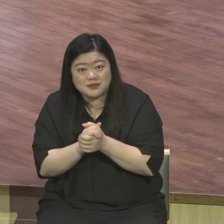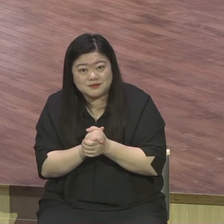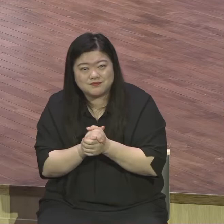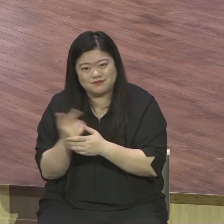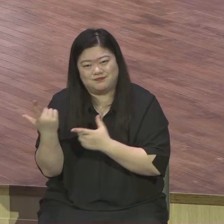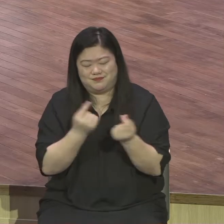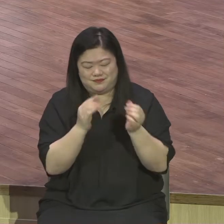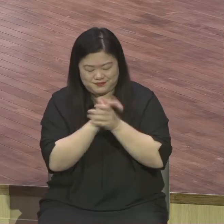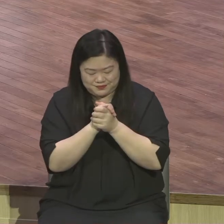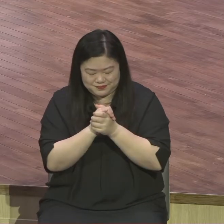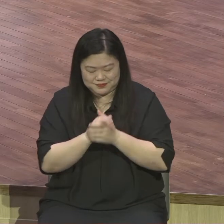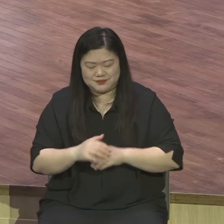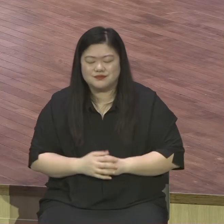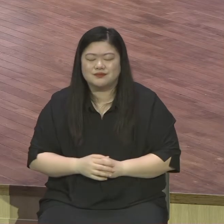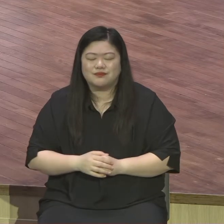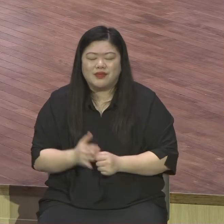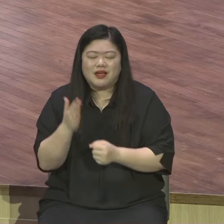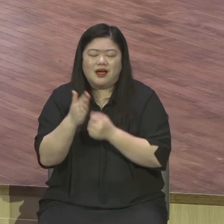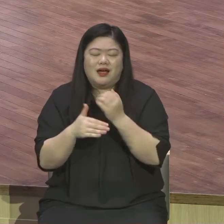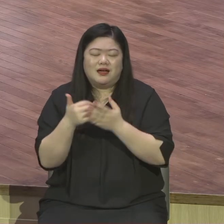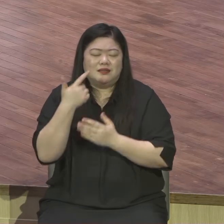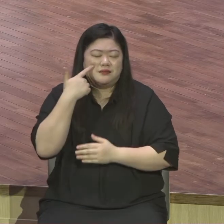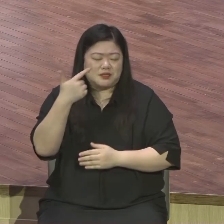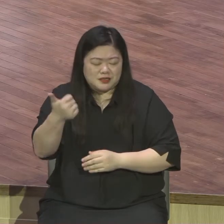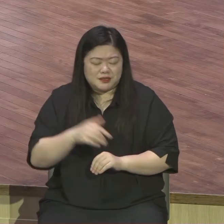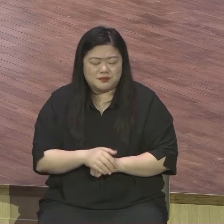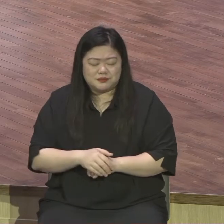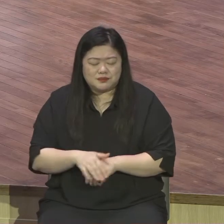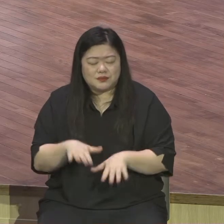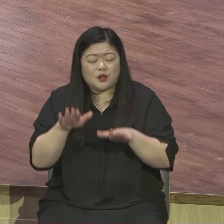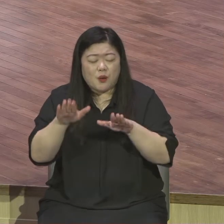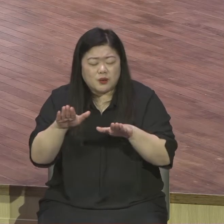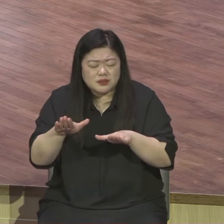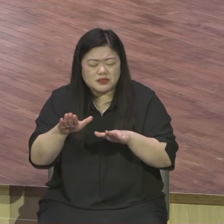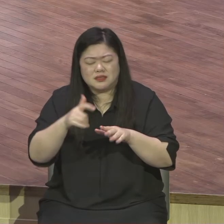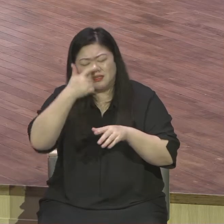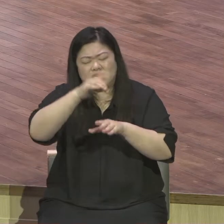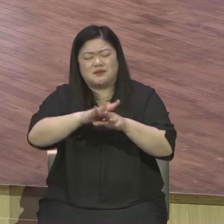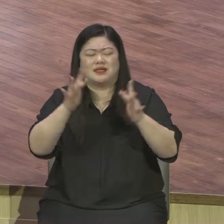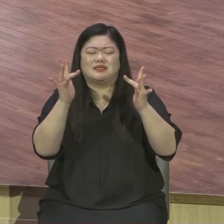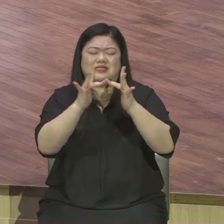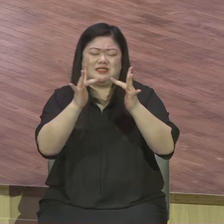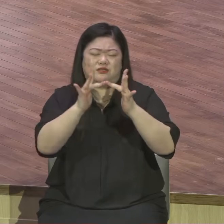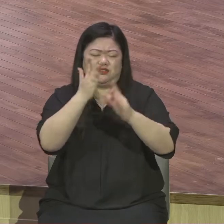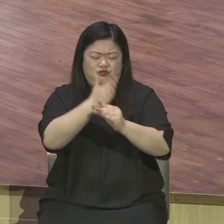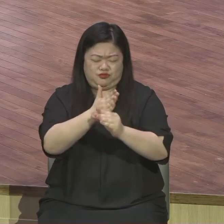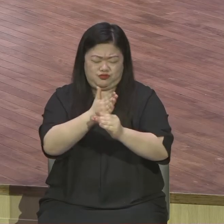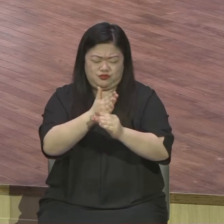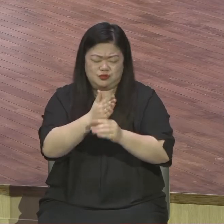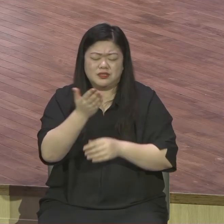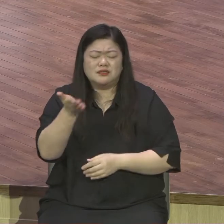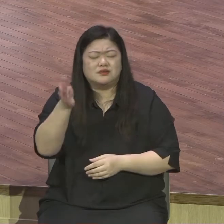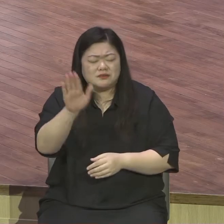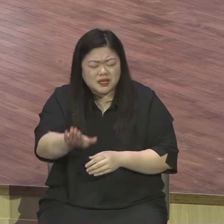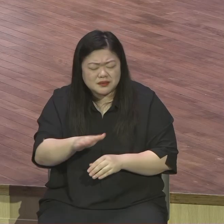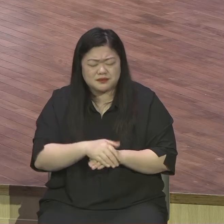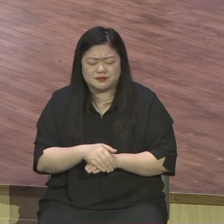오늘 이 시간에 우리 영계 모든 성도 온라인에 들지만 하나님이 나를 구원해 주신 이